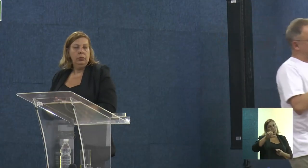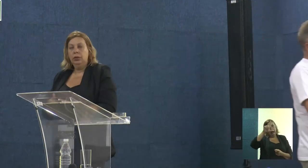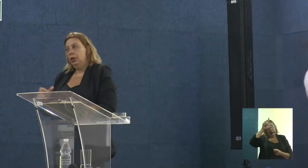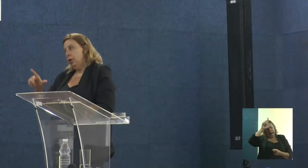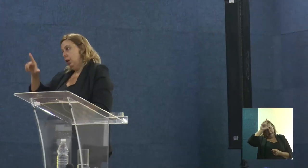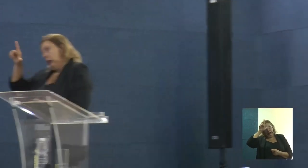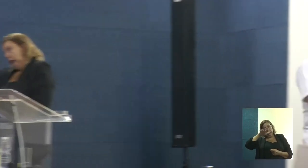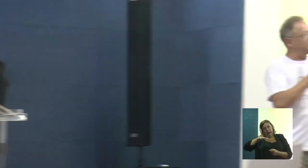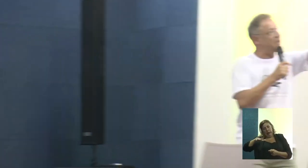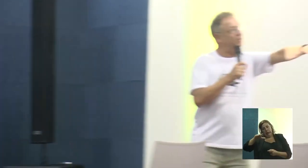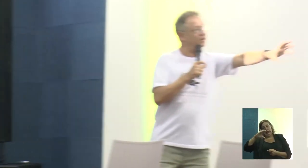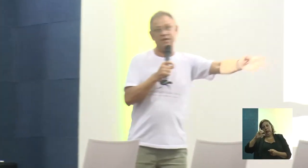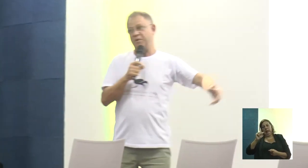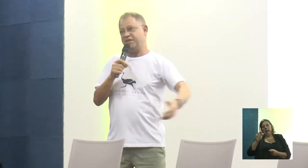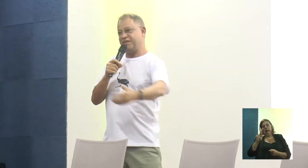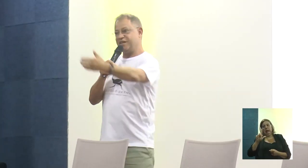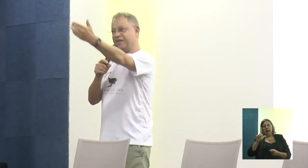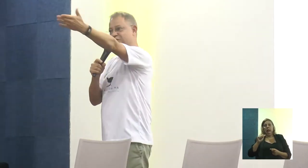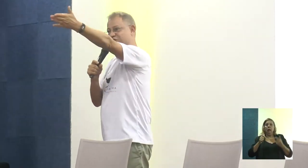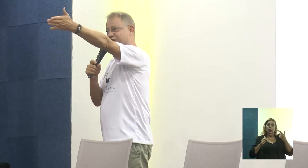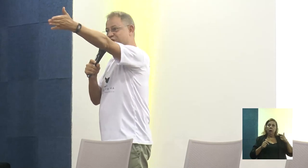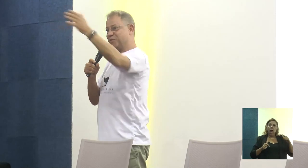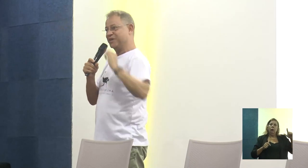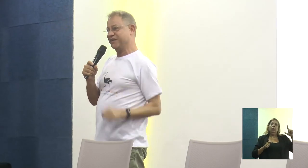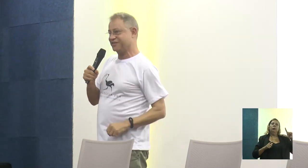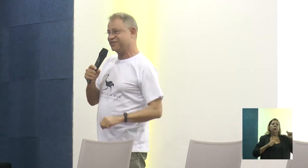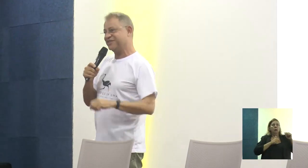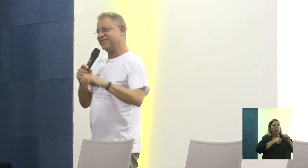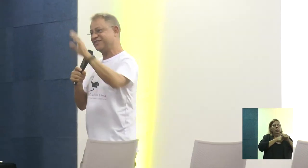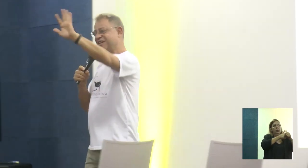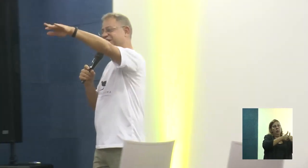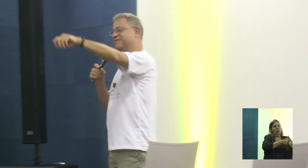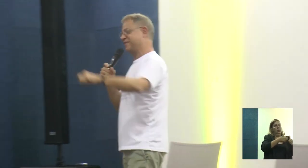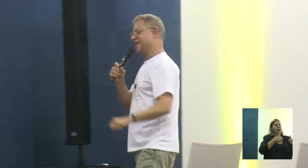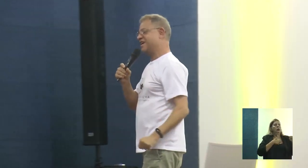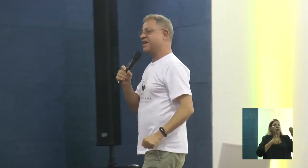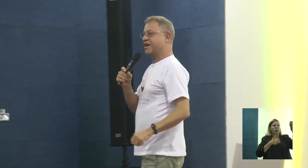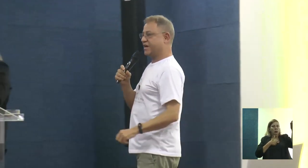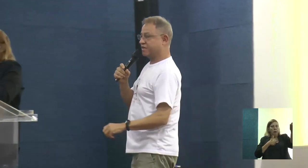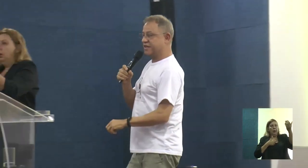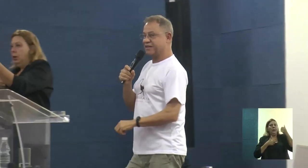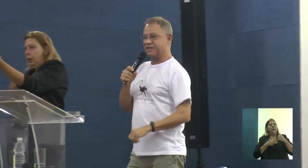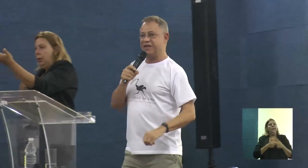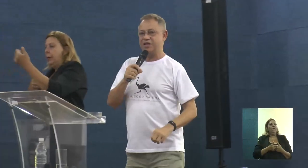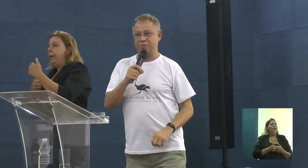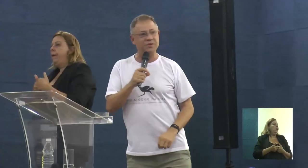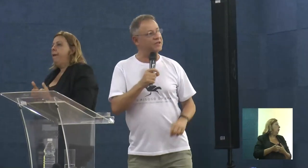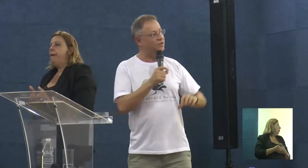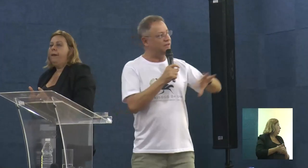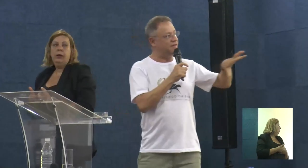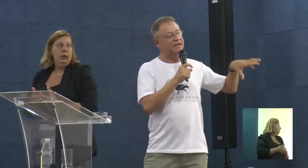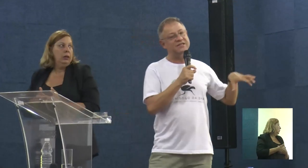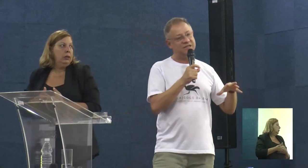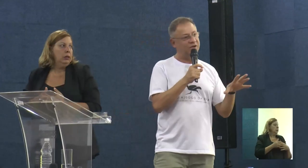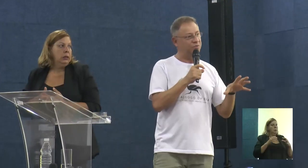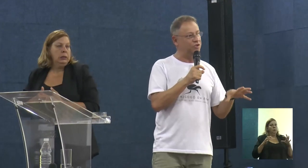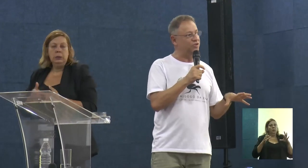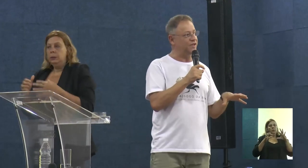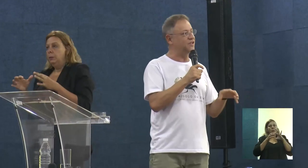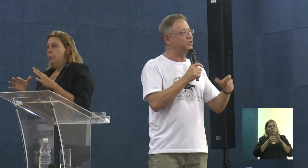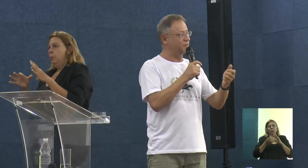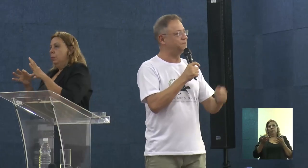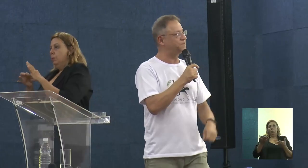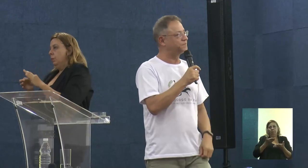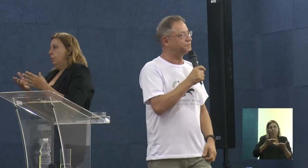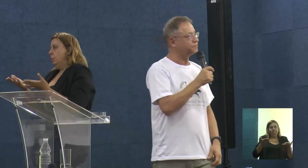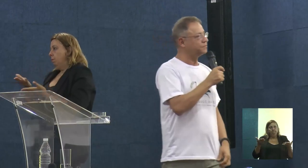uma liderança da área, Carla, e a Amanda, a Amanda está aqui com a gente, acompanhando, está ali. É arquiteta da equipe, então a integração